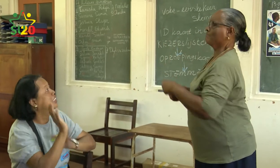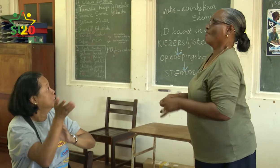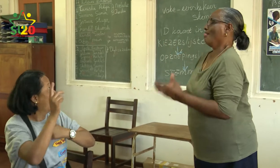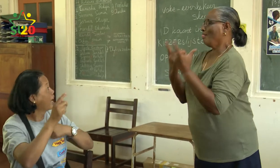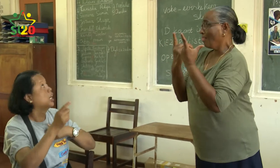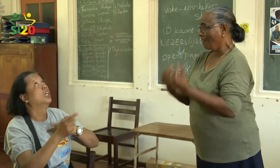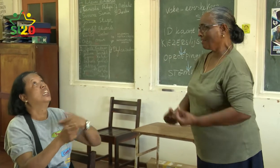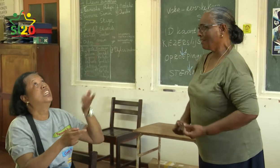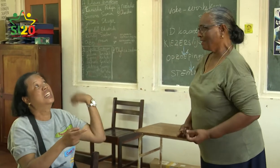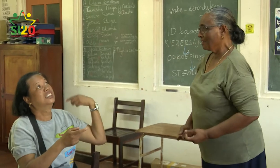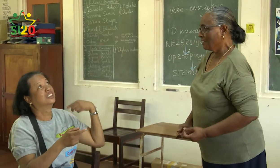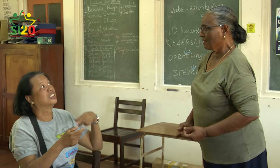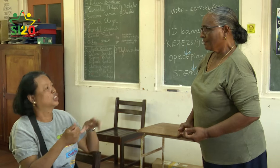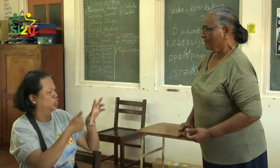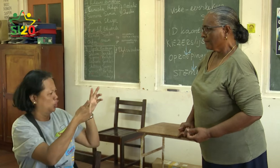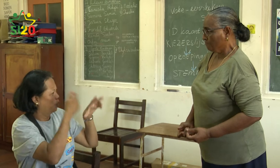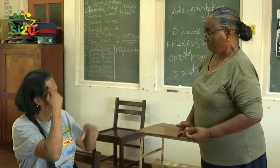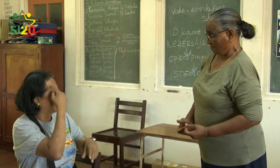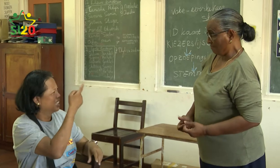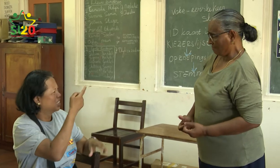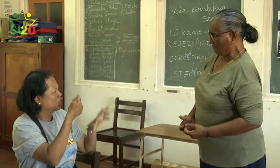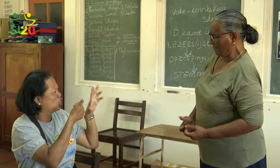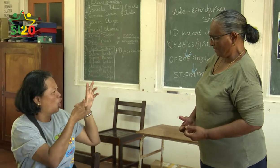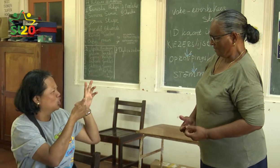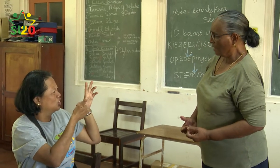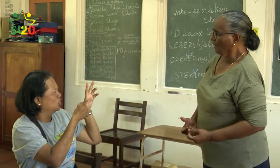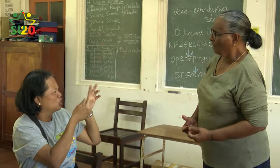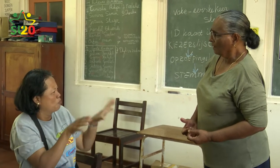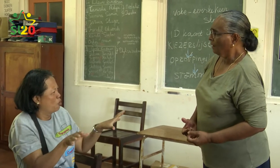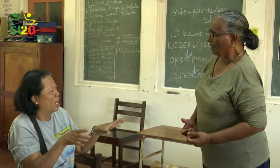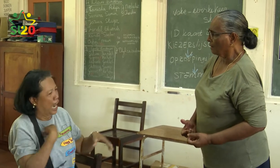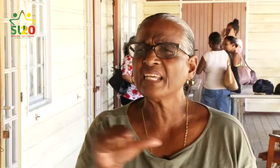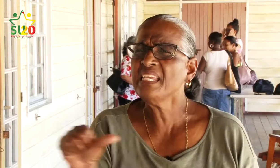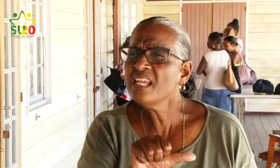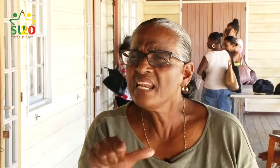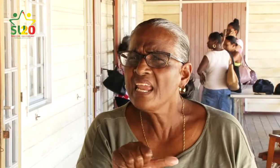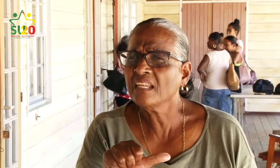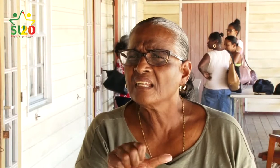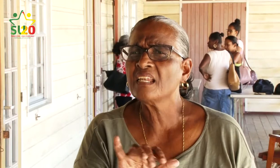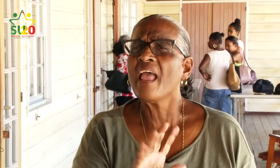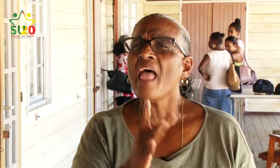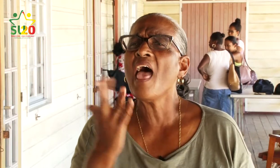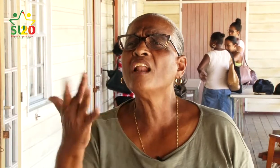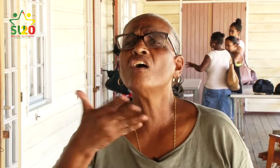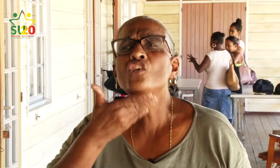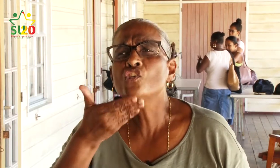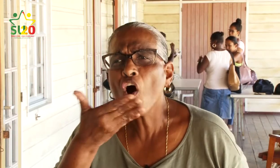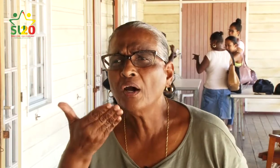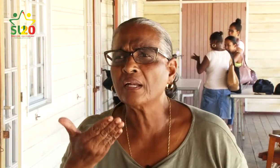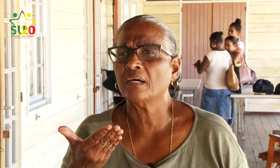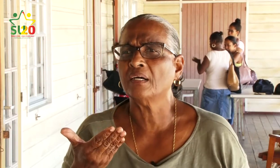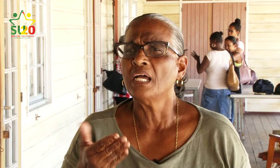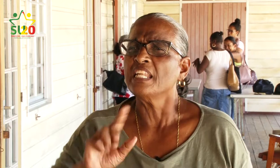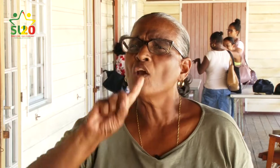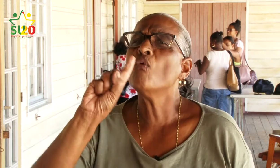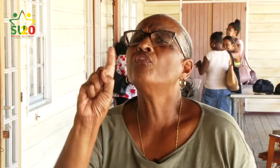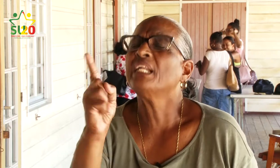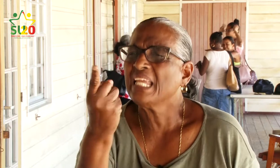aan alle jonge, doven, blinden, maar eigenlijk iedereen. Elke jongere die ook voor het